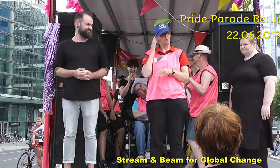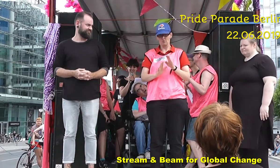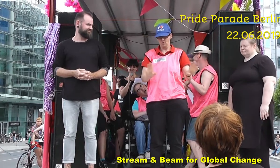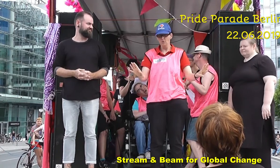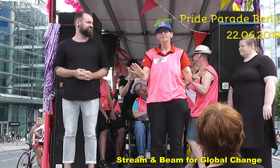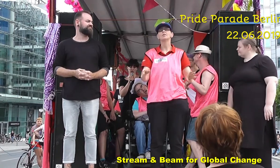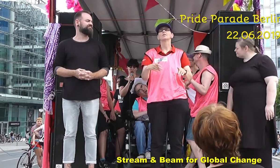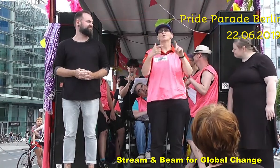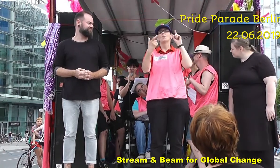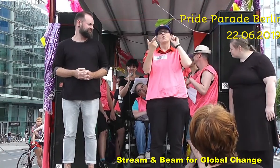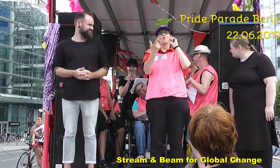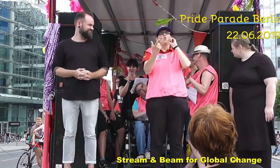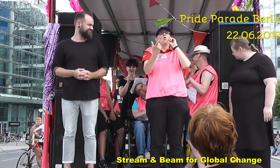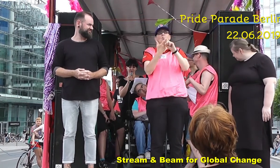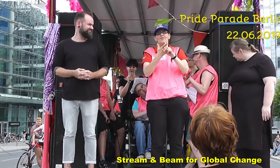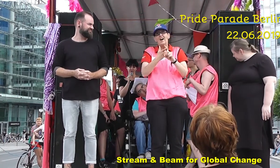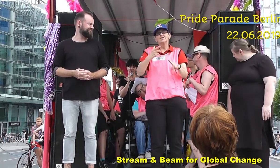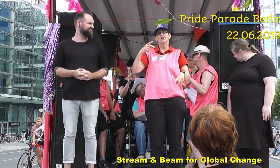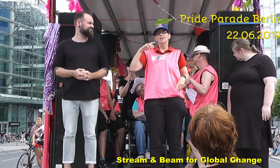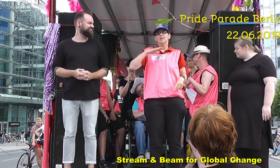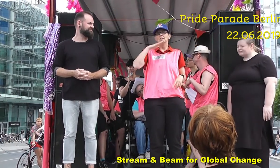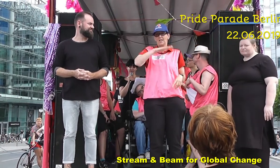Willen der Eltern durchzusetzen.